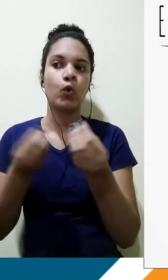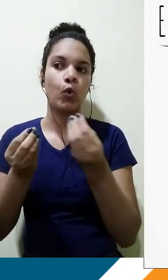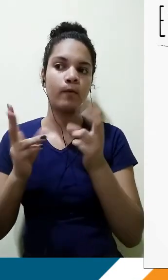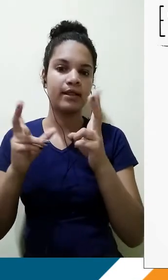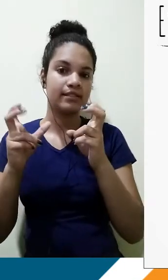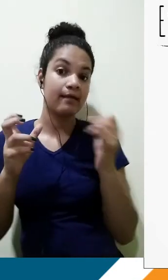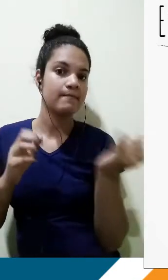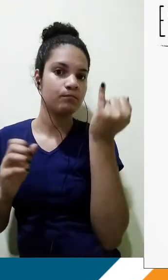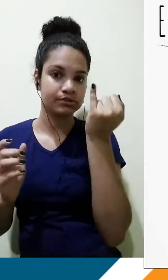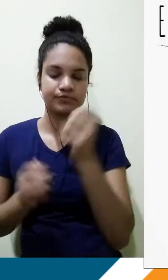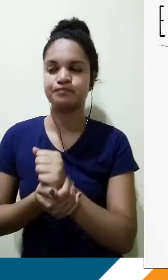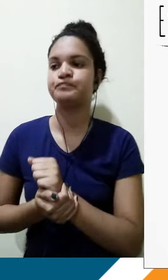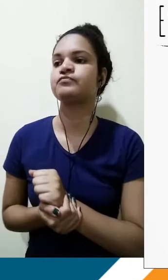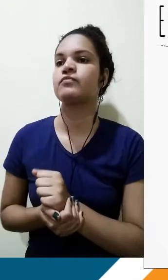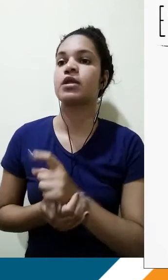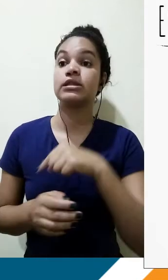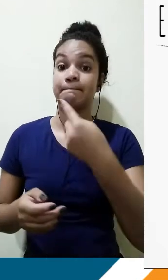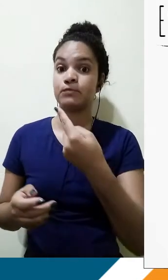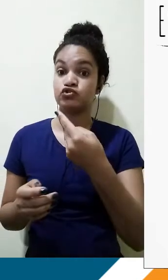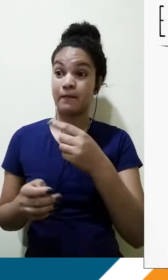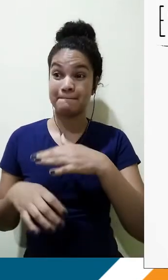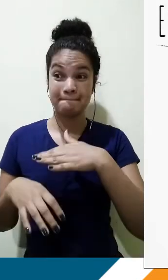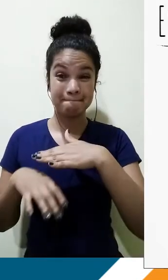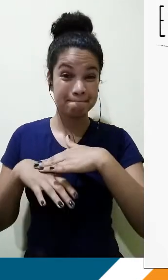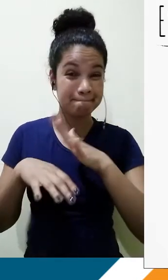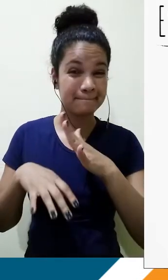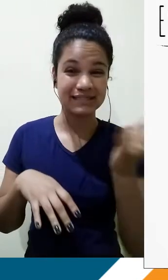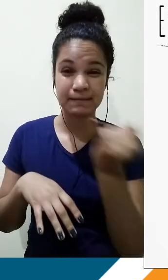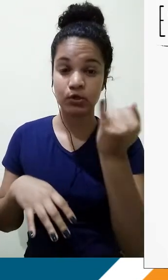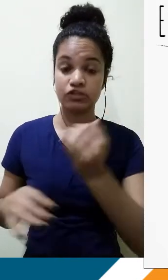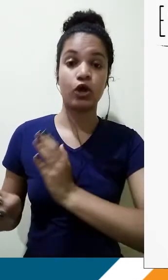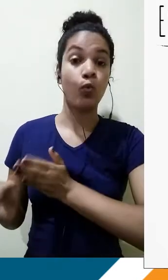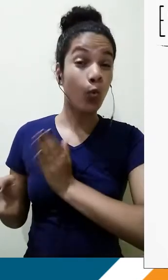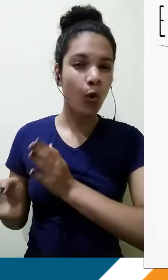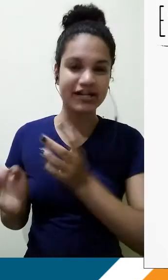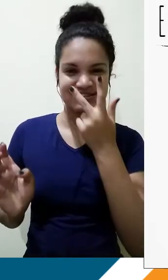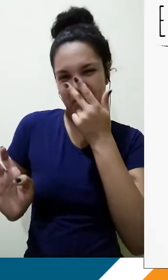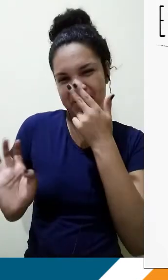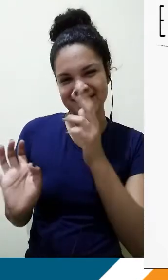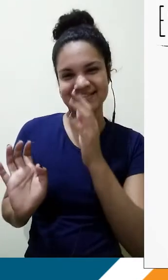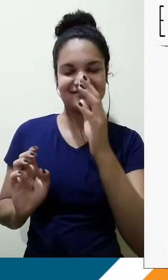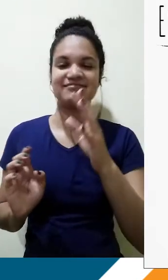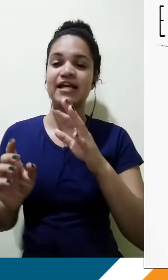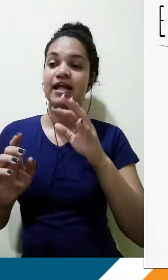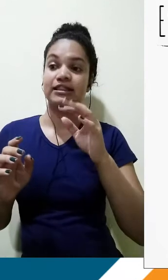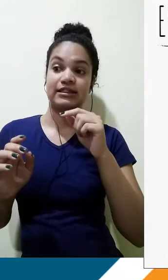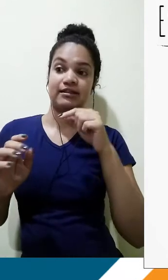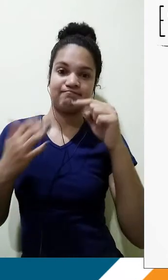disso, o ponto crucial, o coração do texto, vem a tese, que é justamente aquele momento em que você aplica a tua opinião, aquilo